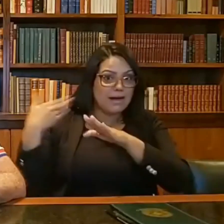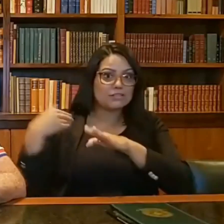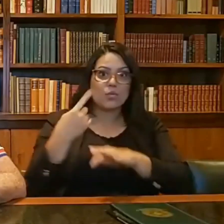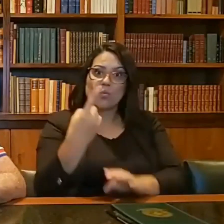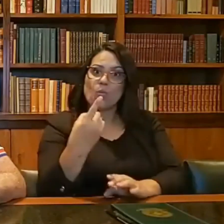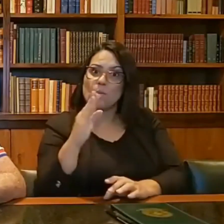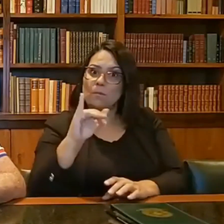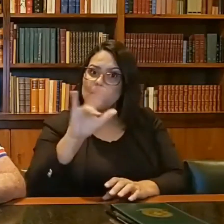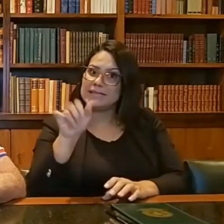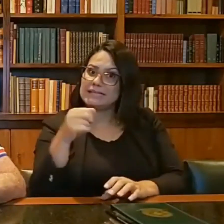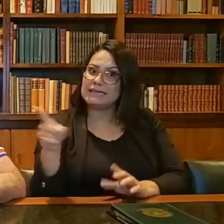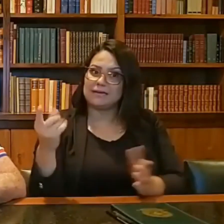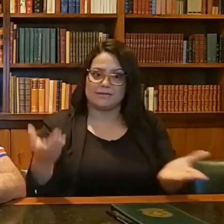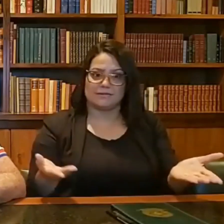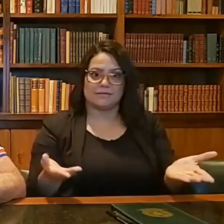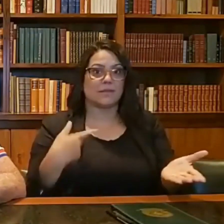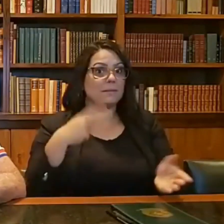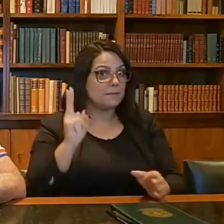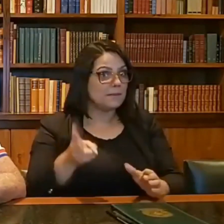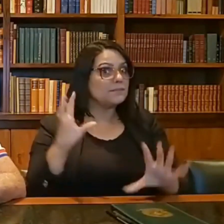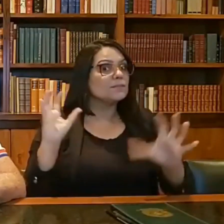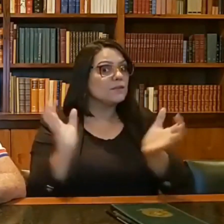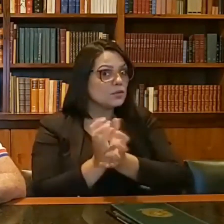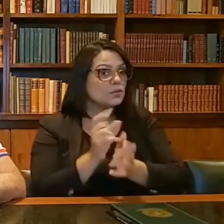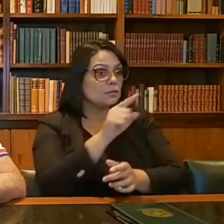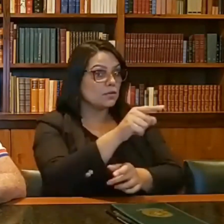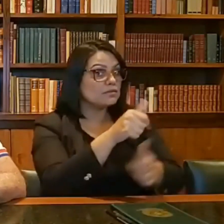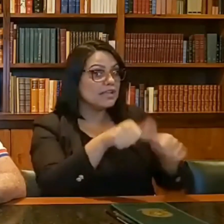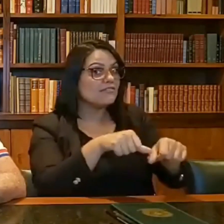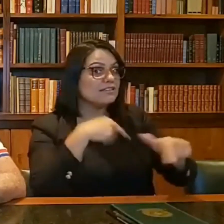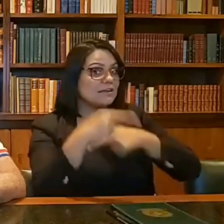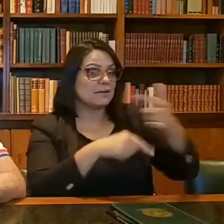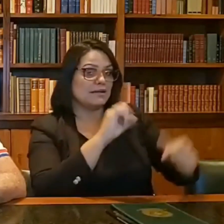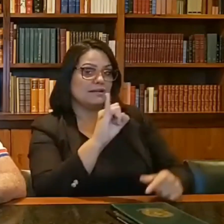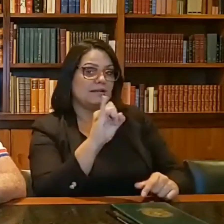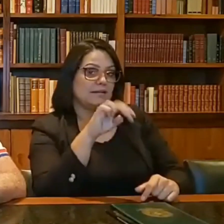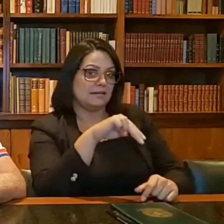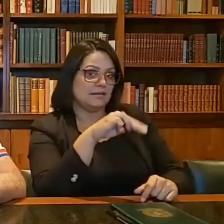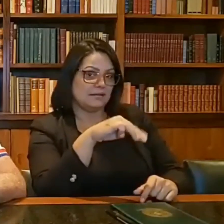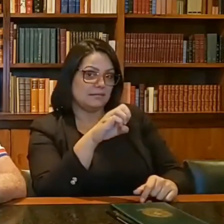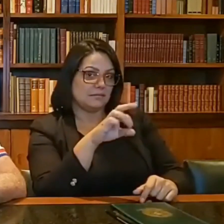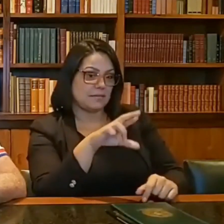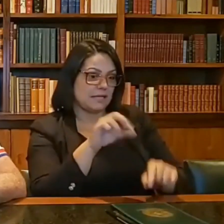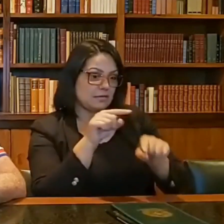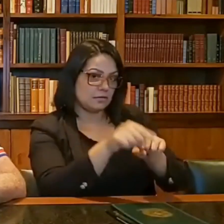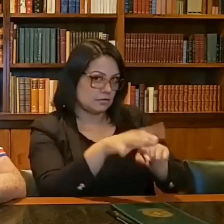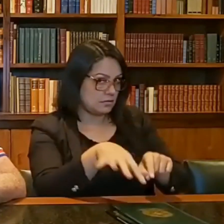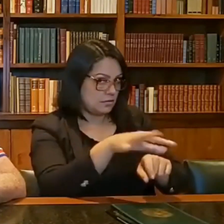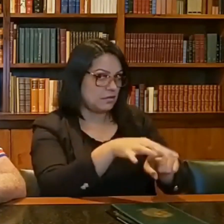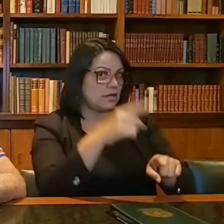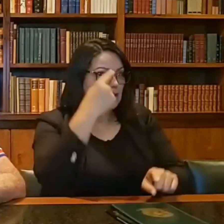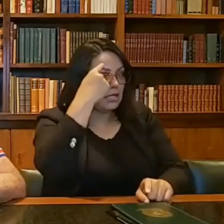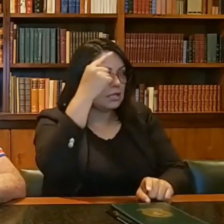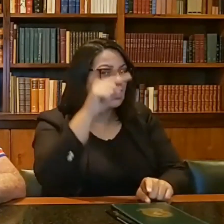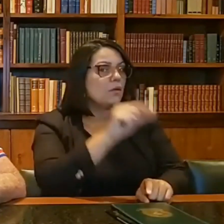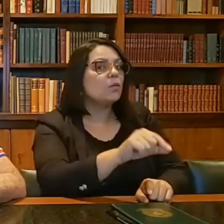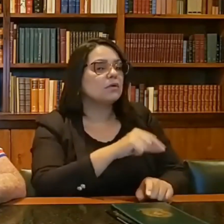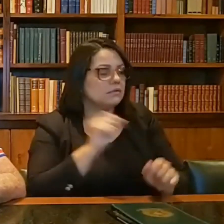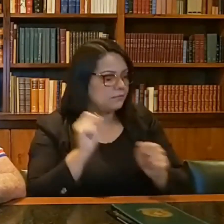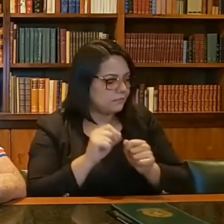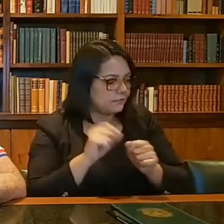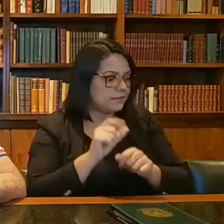Esse mesmo, pessoas que estavam agora no Inmetro, algumas lá atrás tiveram aquela ideia, né,